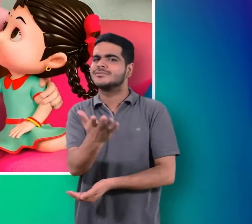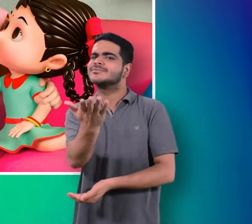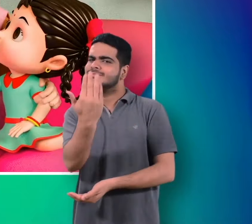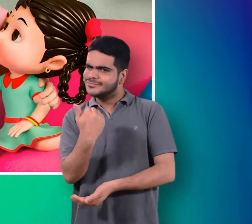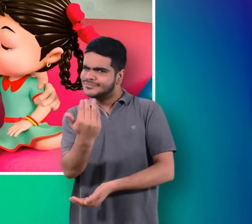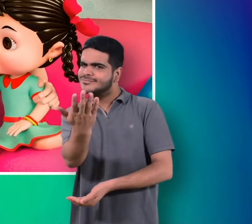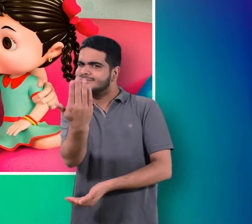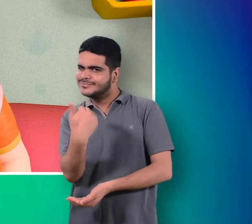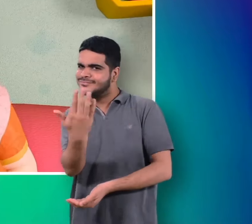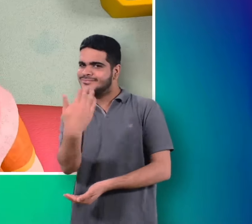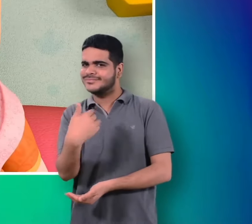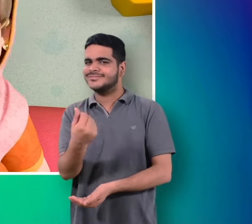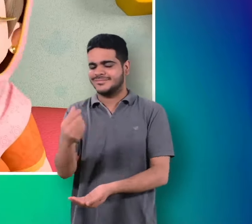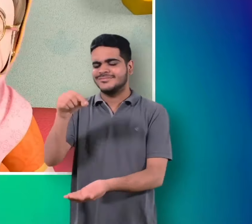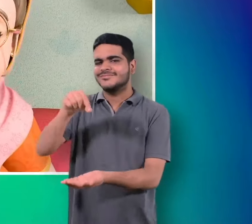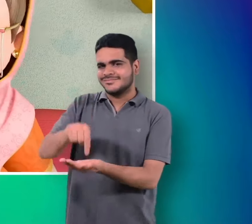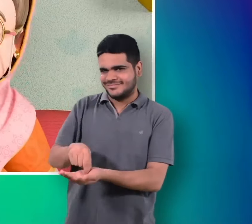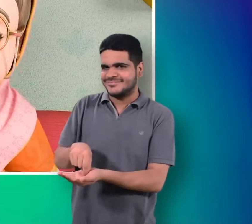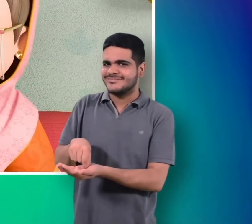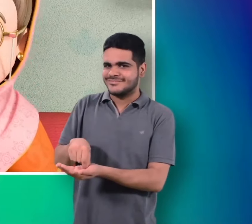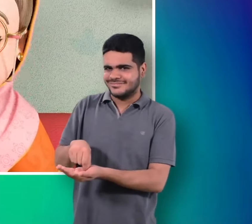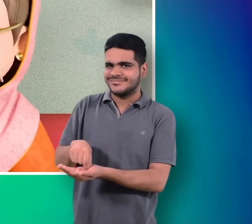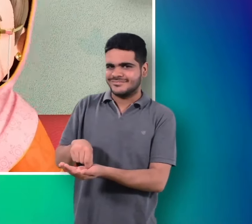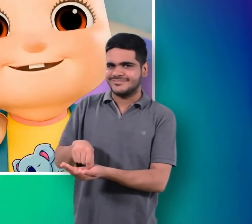दे दे तू कंजू सी छोड़ दे